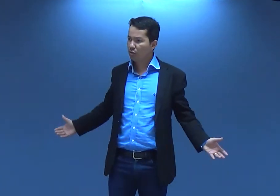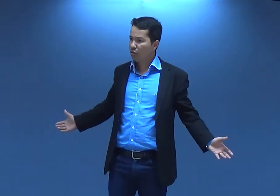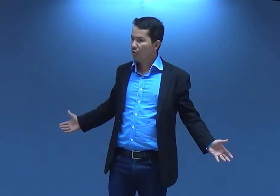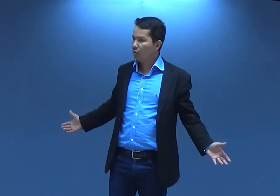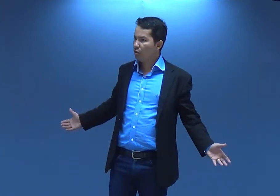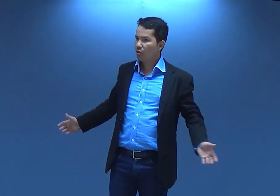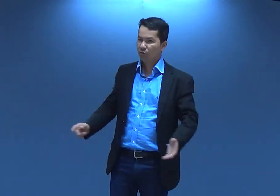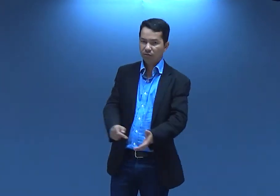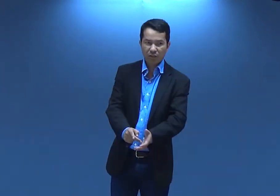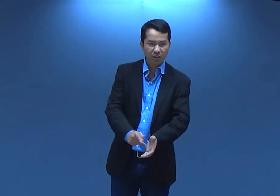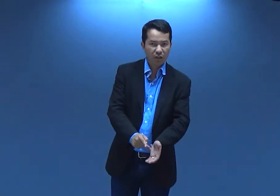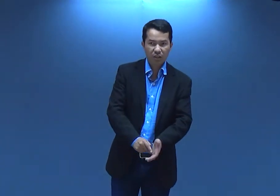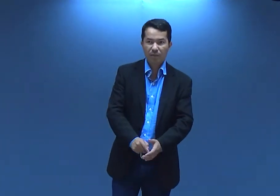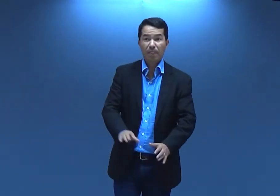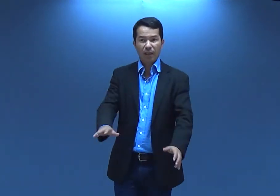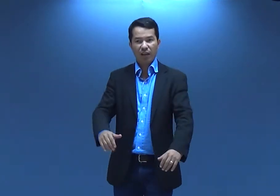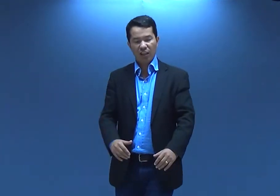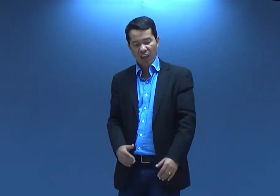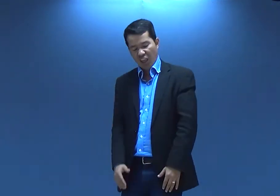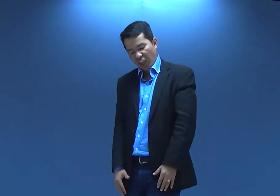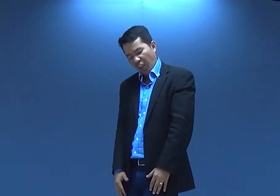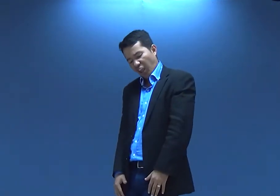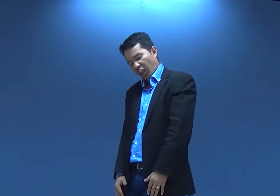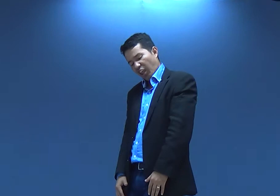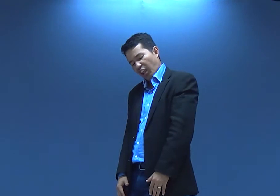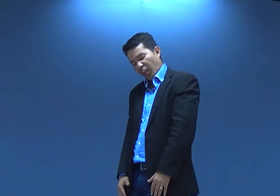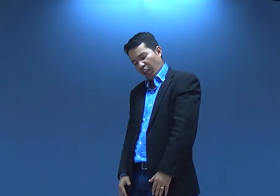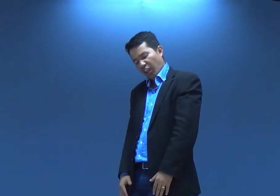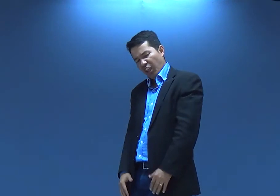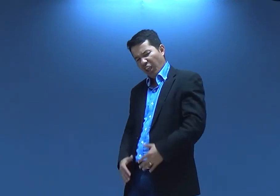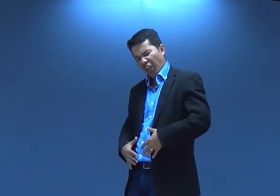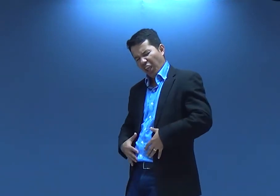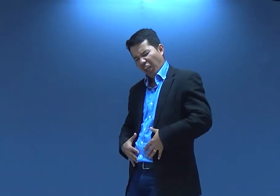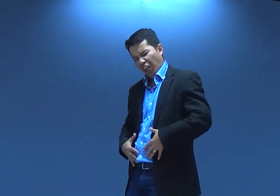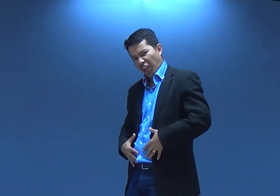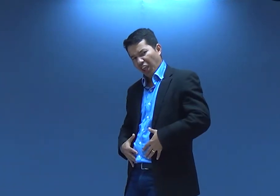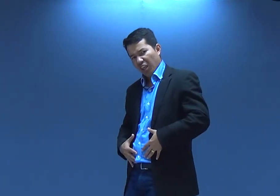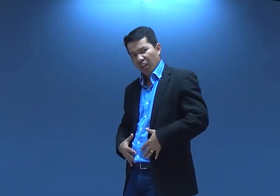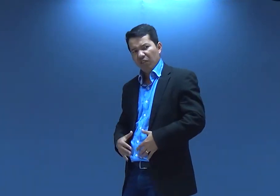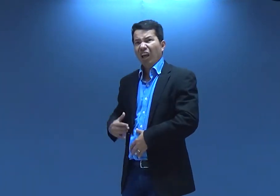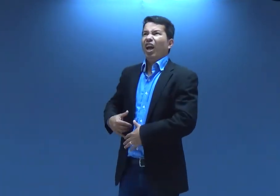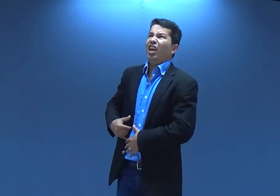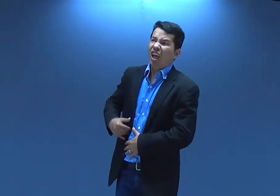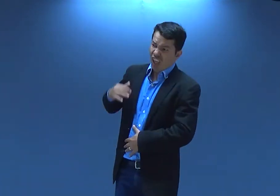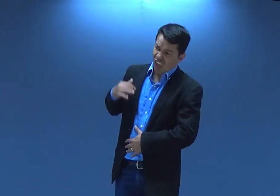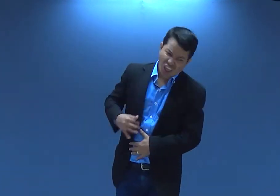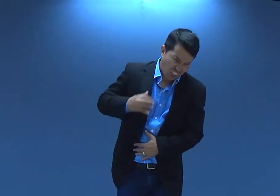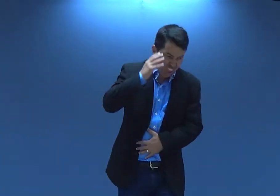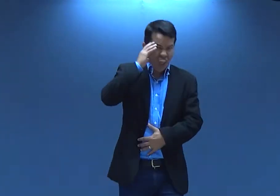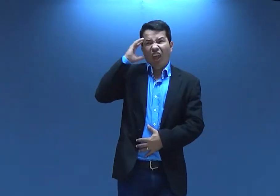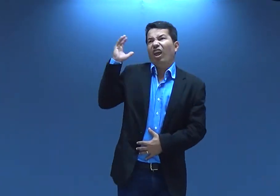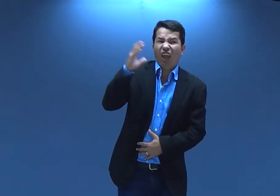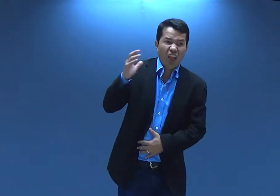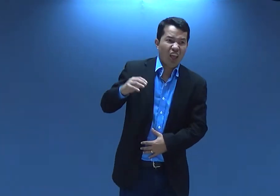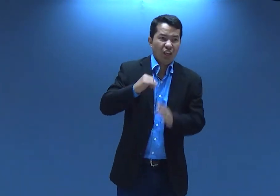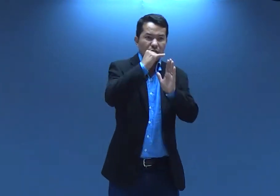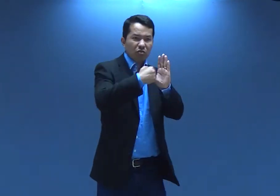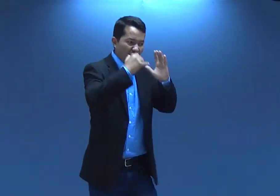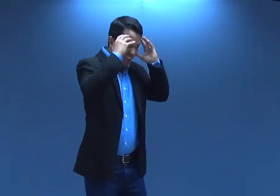curiosos também. E que tava acontecendo, não é verdade? E ela foi lá e deitou. Ai, nossa, tá doendo. Tá doendo